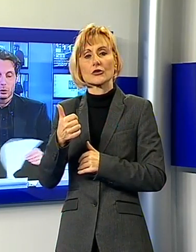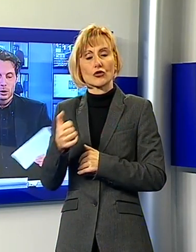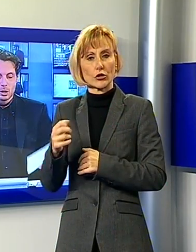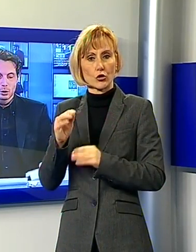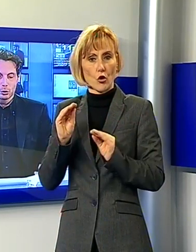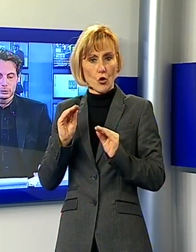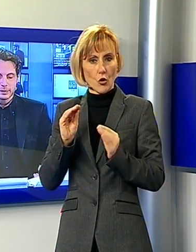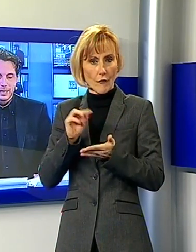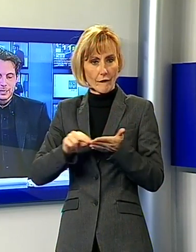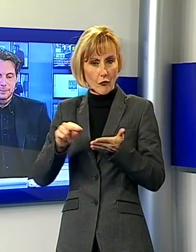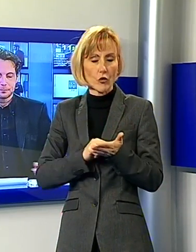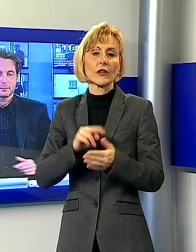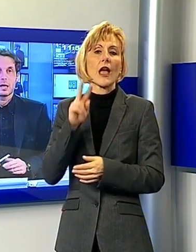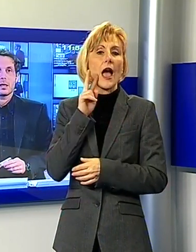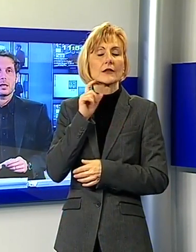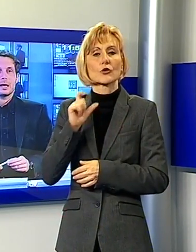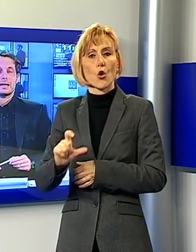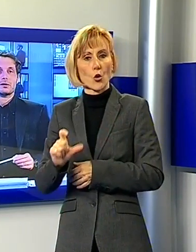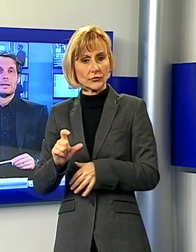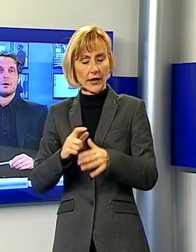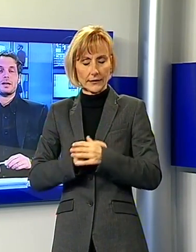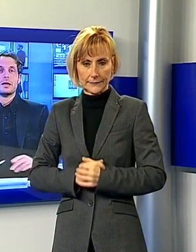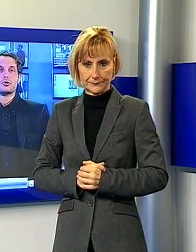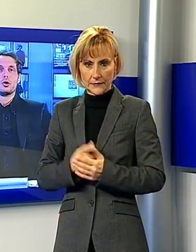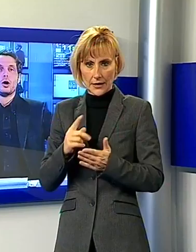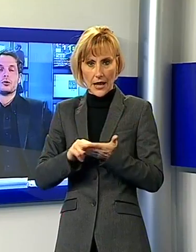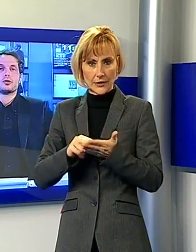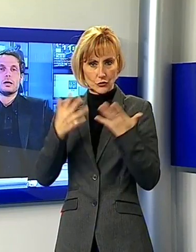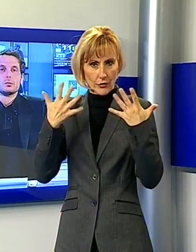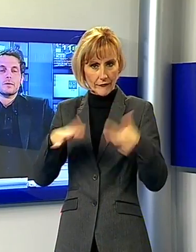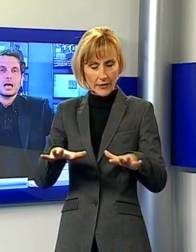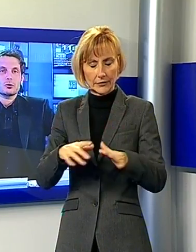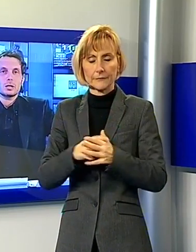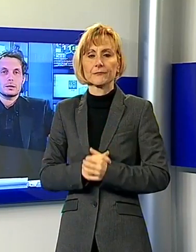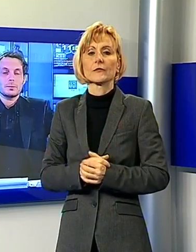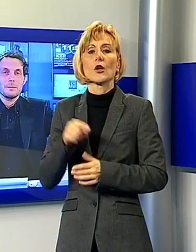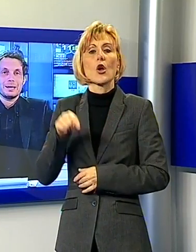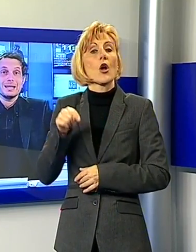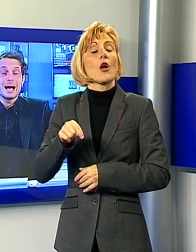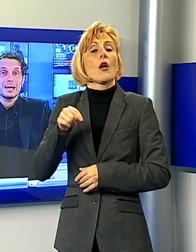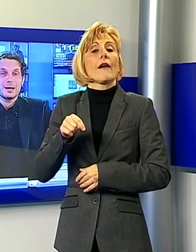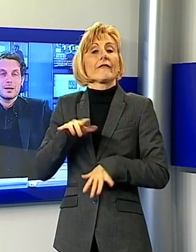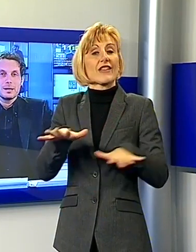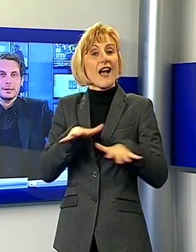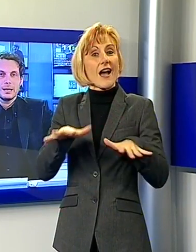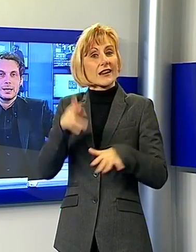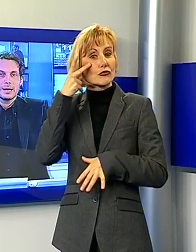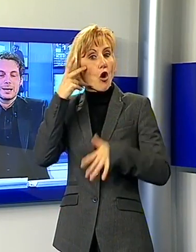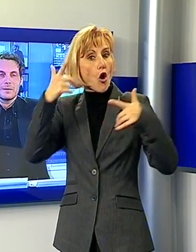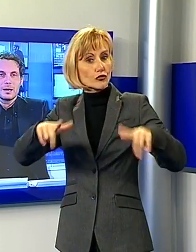Coltelli. Adesso andiamo a Viareggio. Oggi un viaggio in anteprima negli hangar del Carnevale